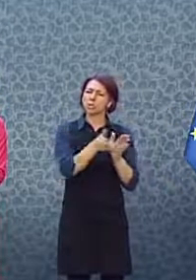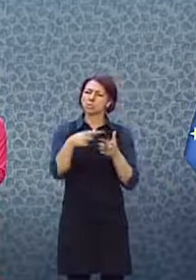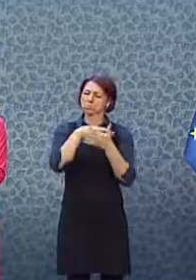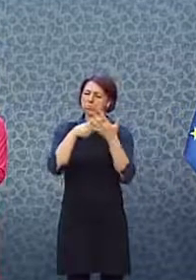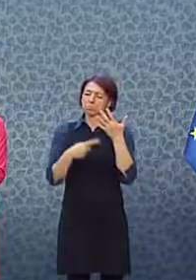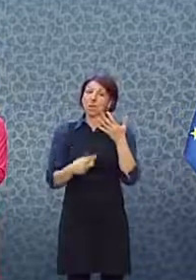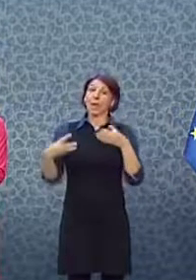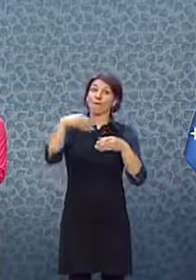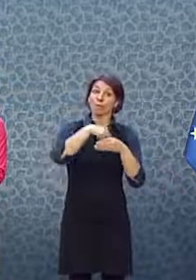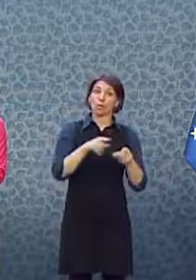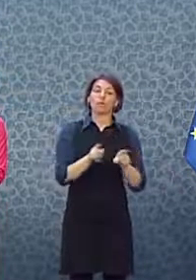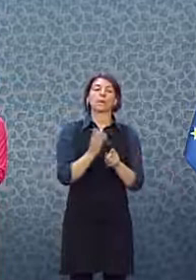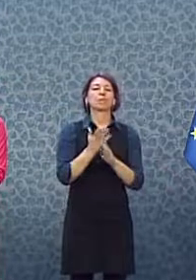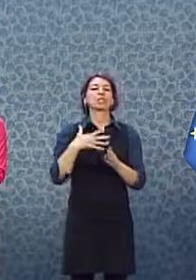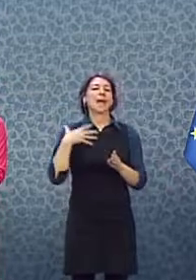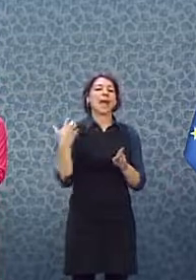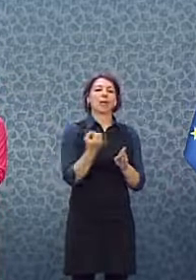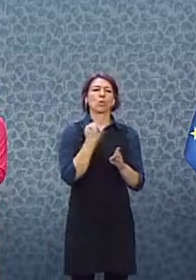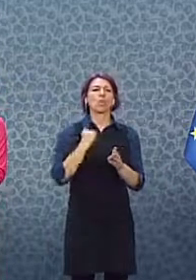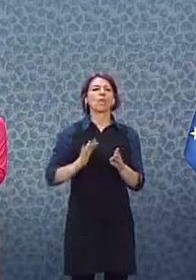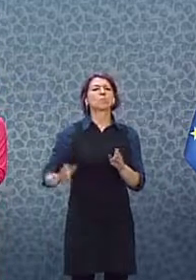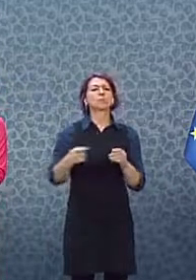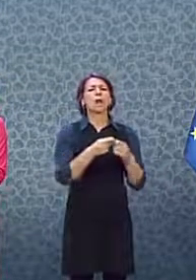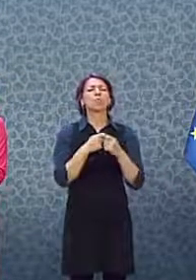ekonomická odolnost Unie posílení